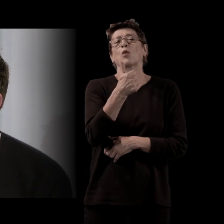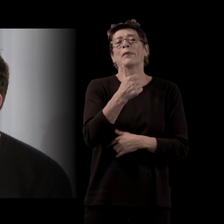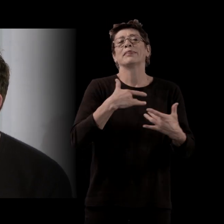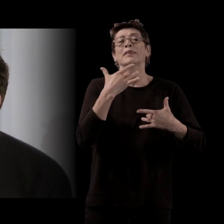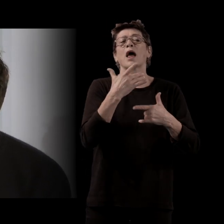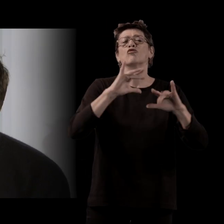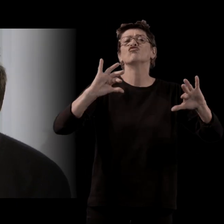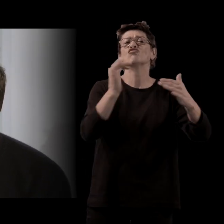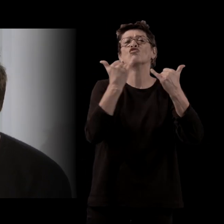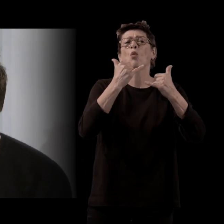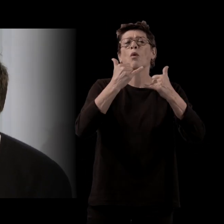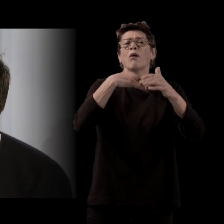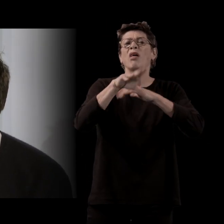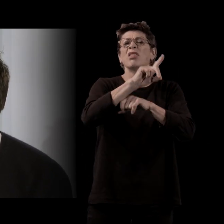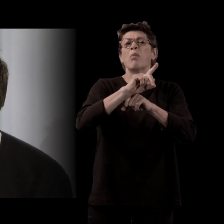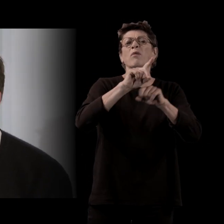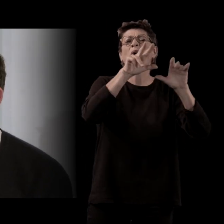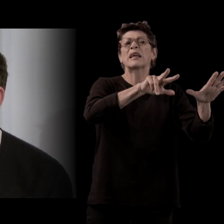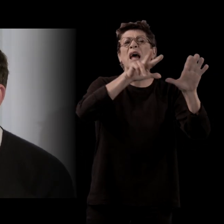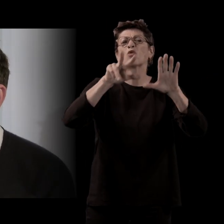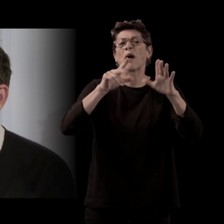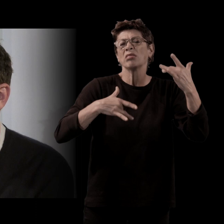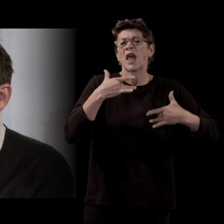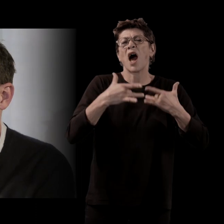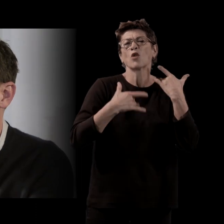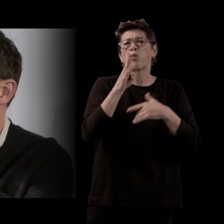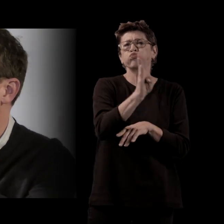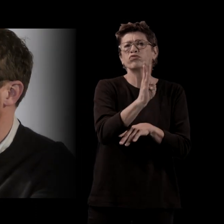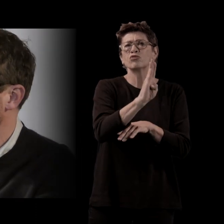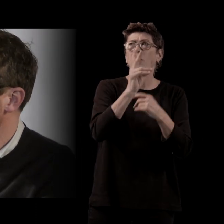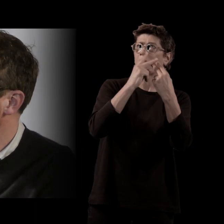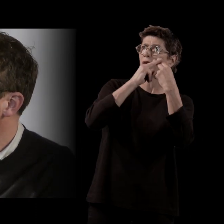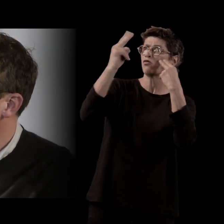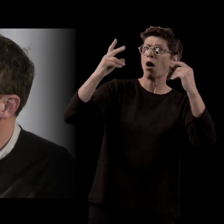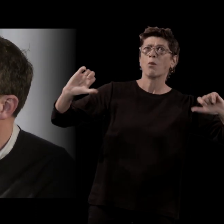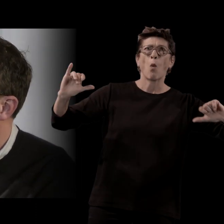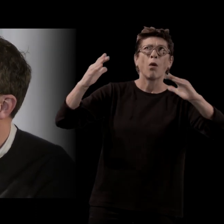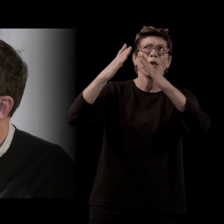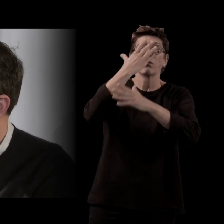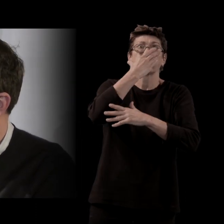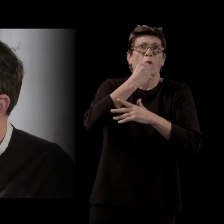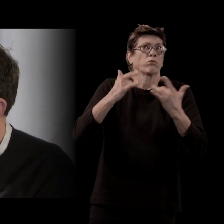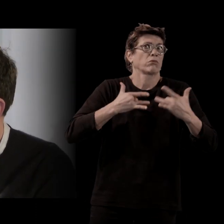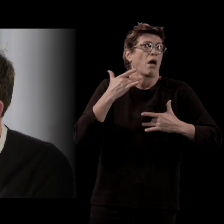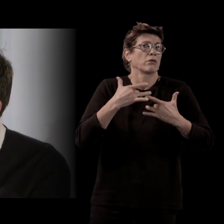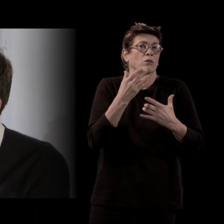à Bussan dans les Vosges au Théâtre du Peuple, donc il y un théâtre assez particulier qui s'ouvre sur la montagne. C'est quelque chose d'assez prodigieux de voir ça.